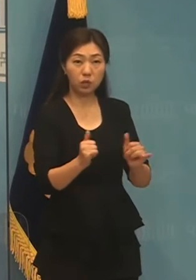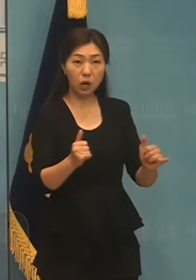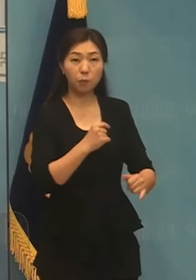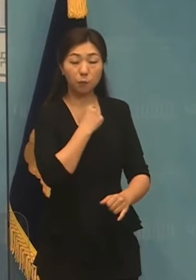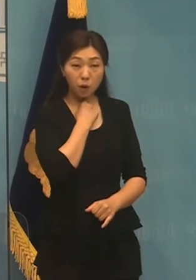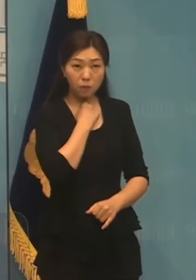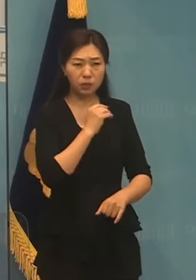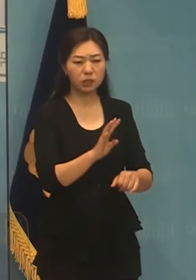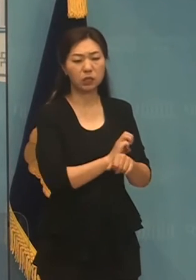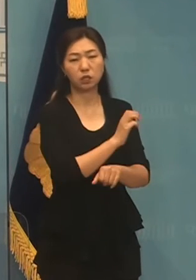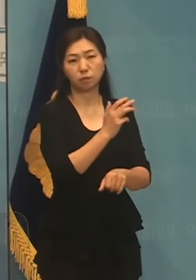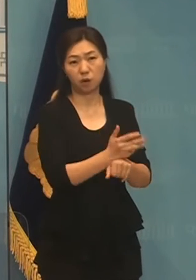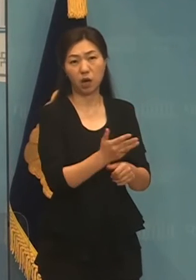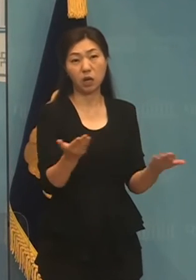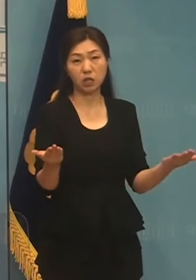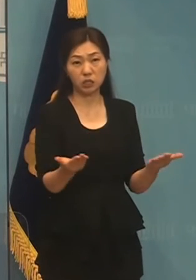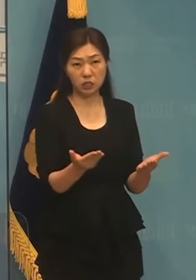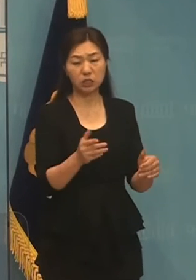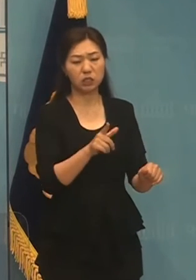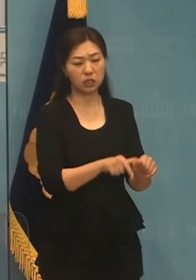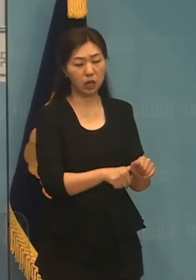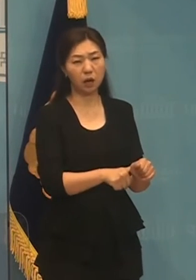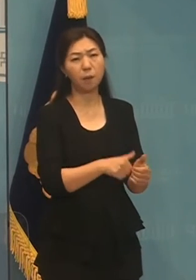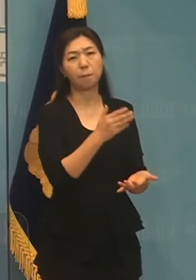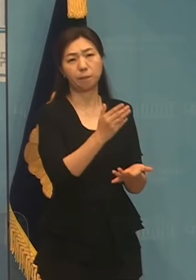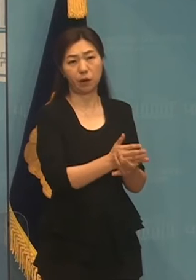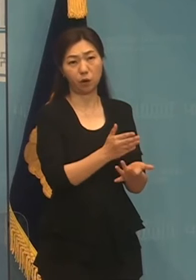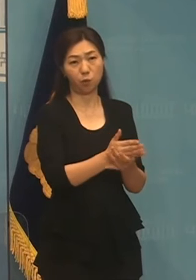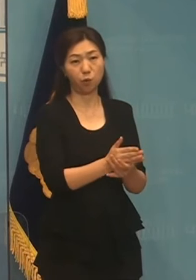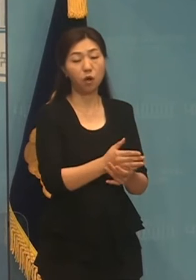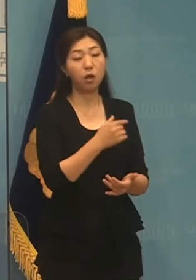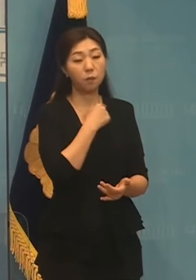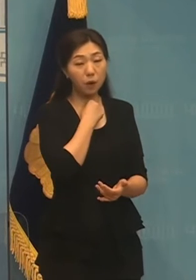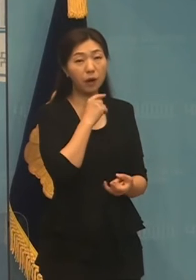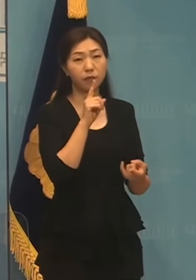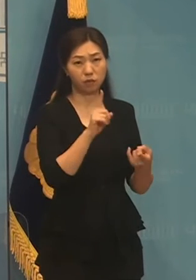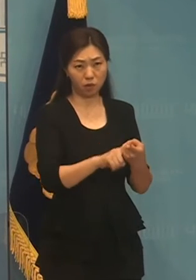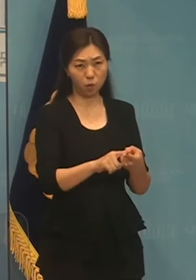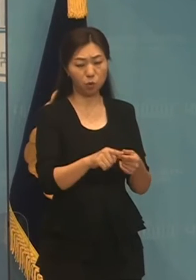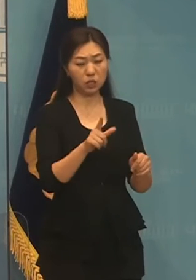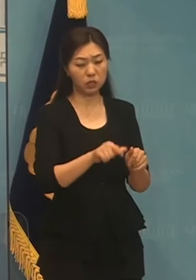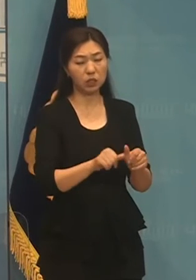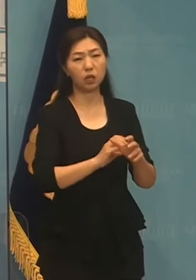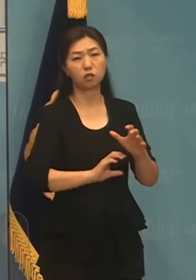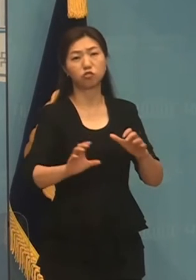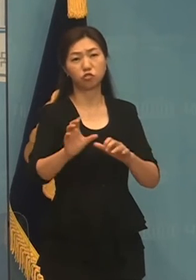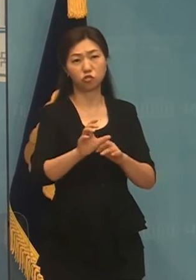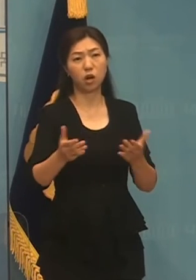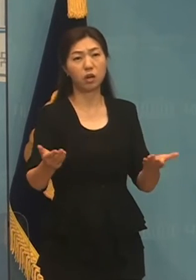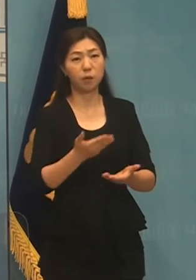너머 필요한 만큼 연장근로를 할 수 있는 오프아웃 제도를 선택하고 있습니다.